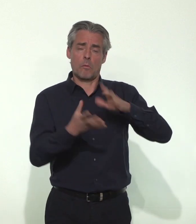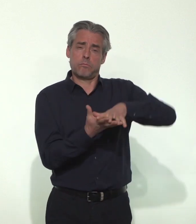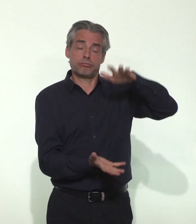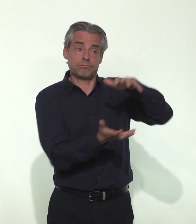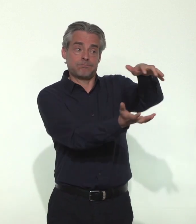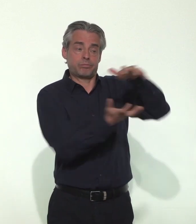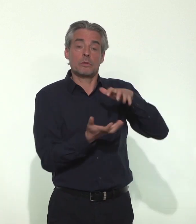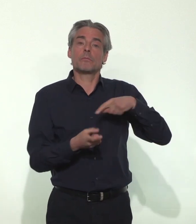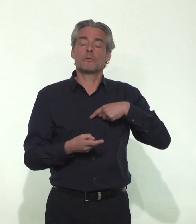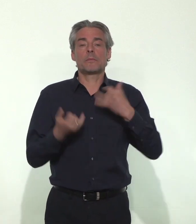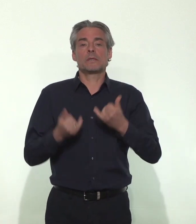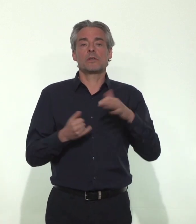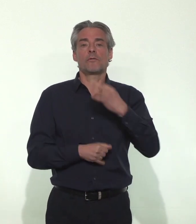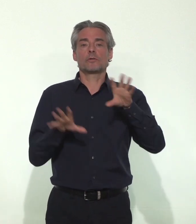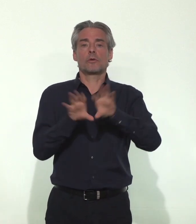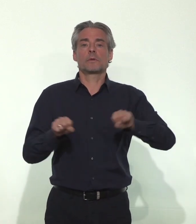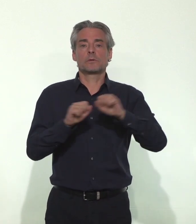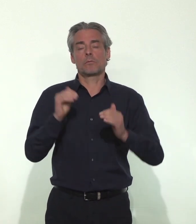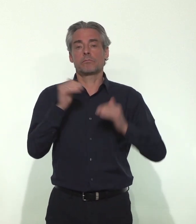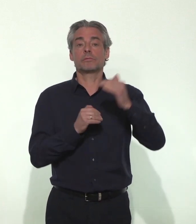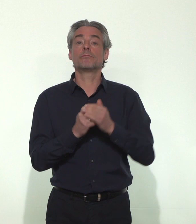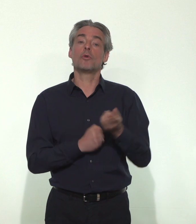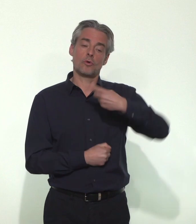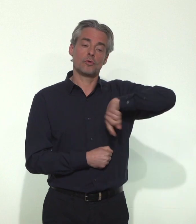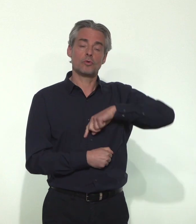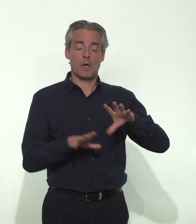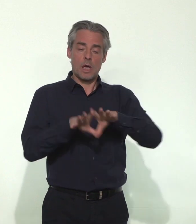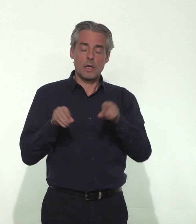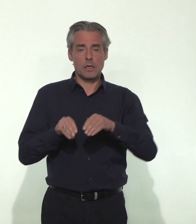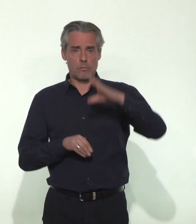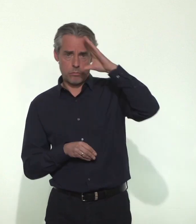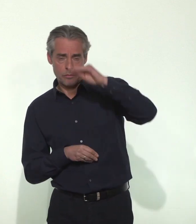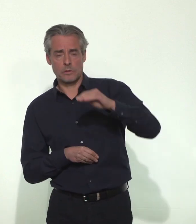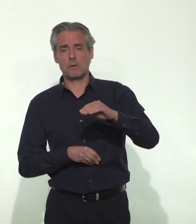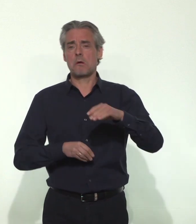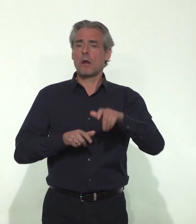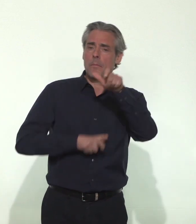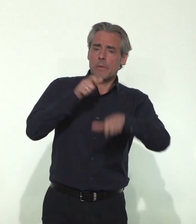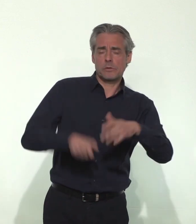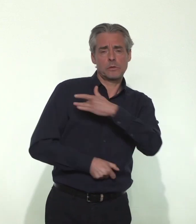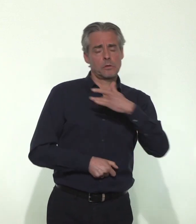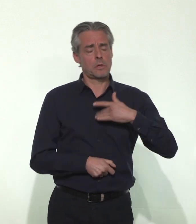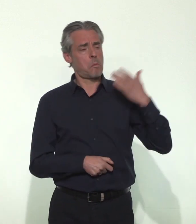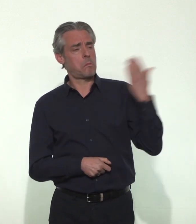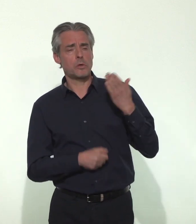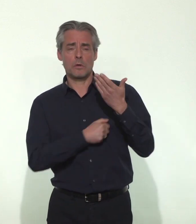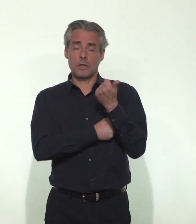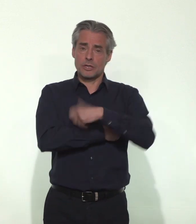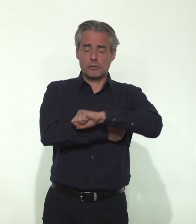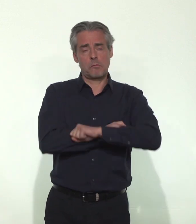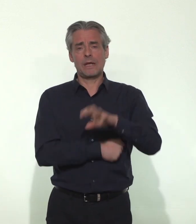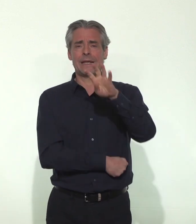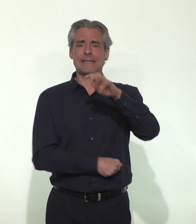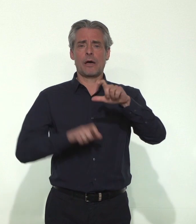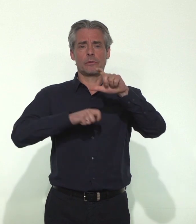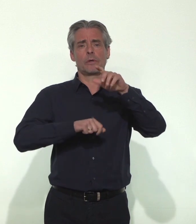parallèle de nos capacités de production. Nos professionnels, nos personnels de santé ont besoin chaque semaine de